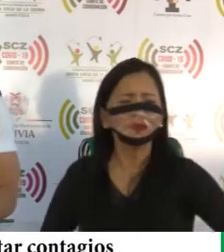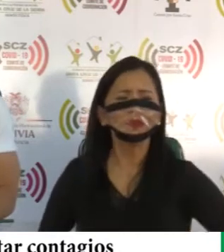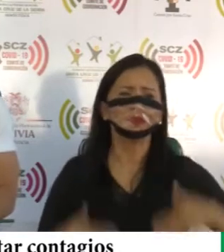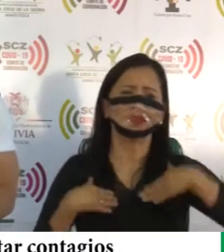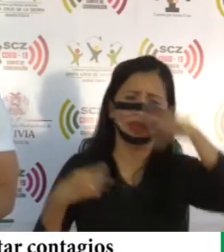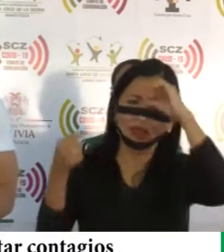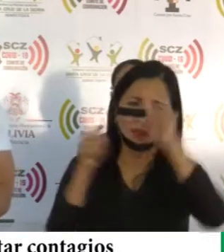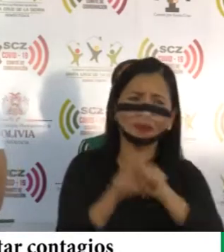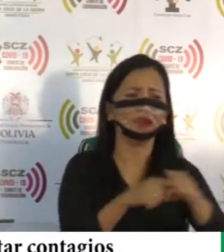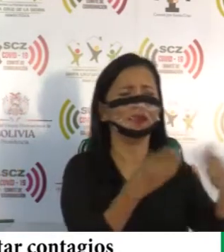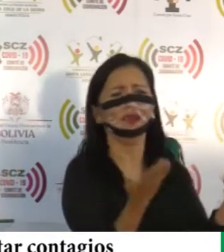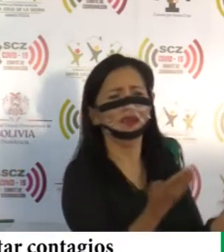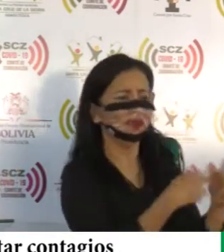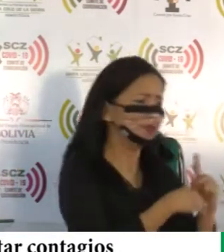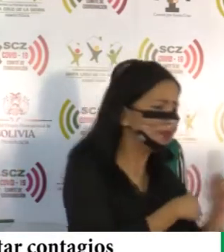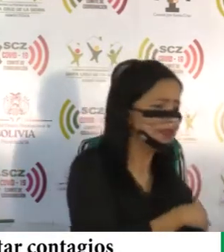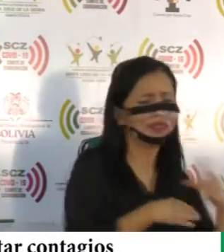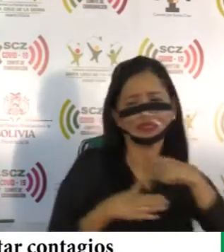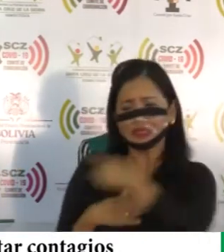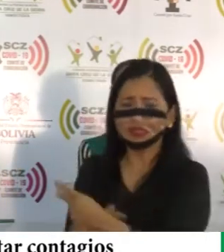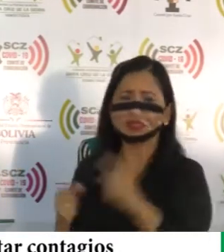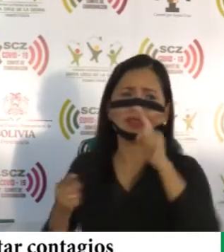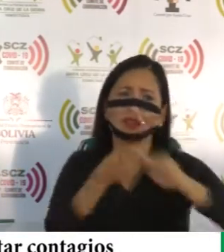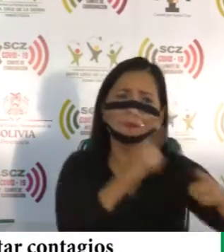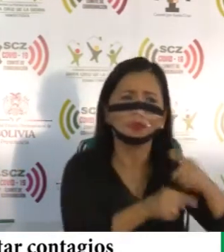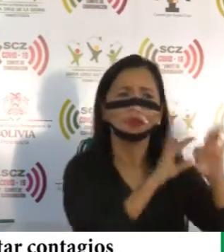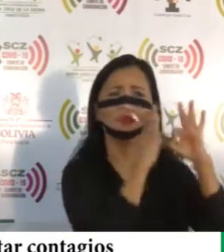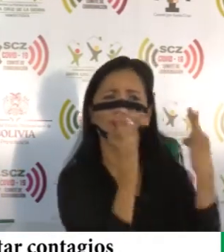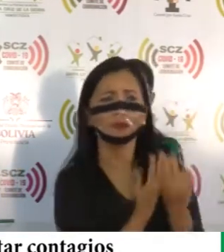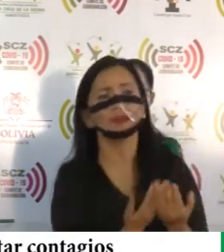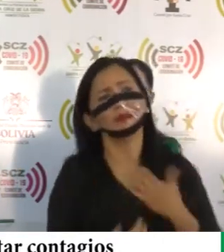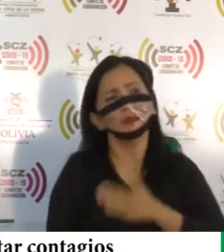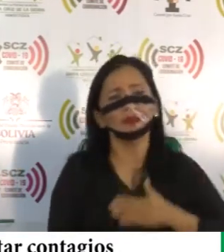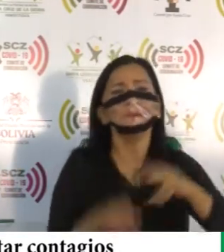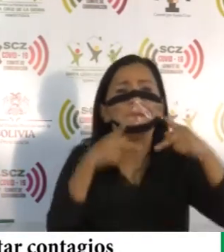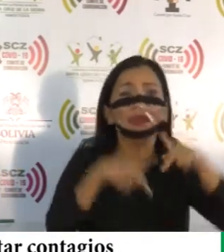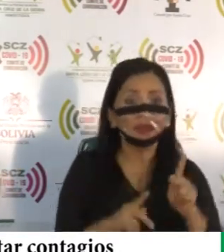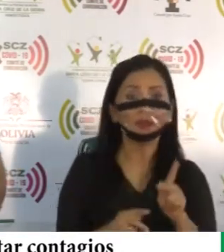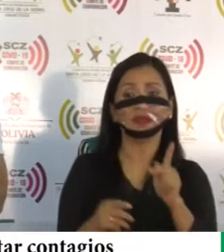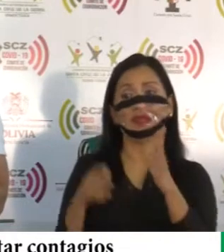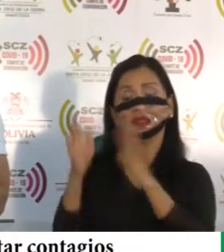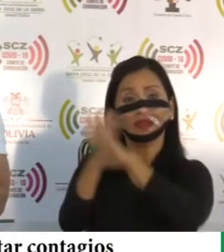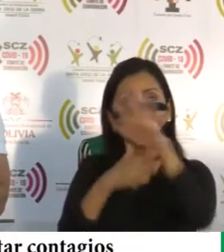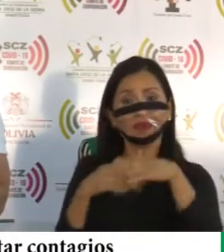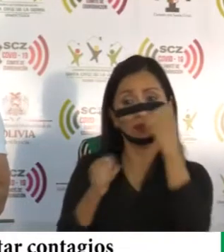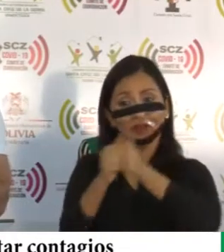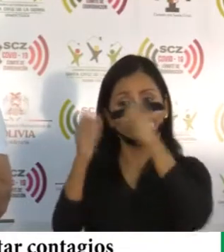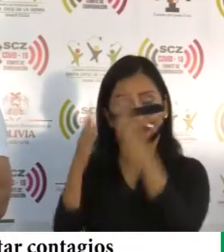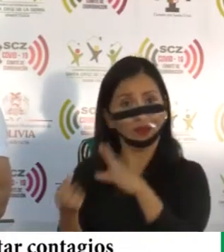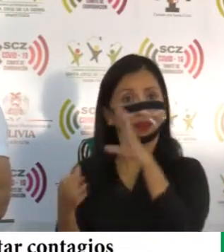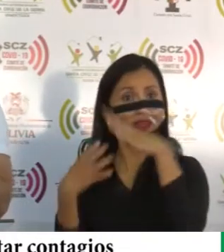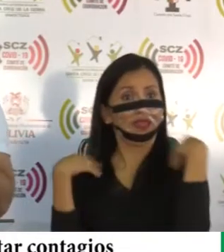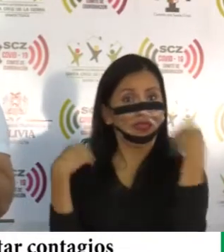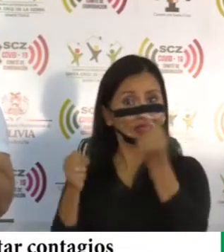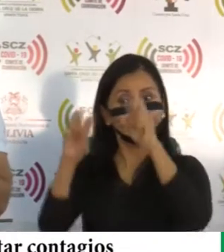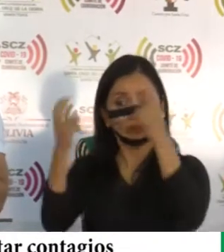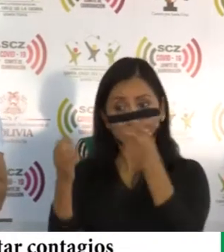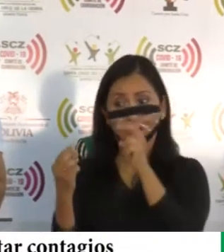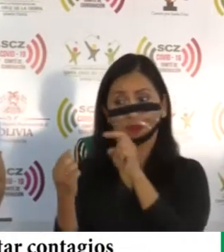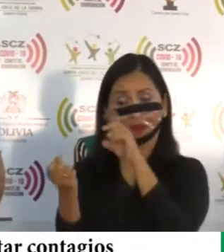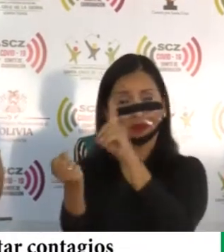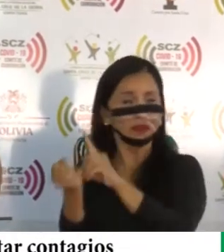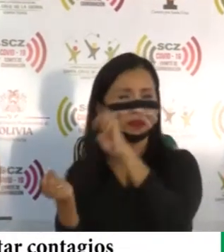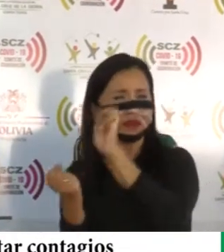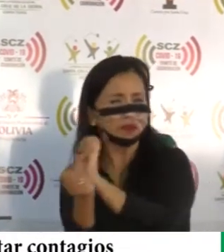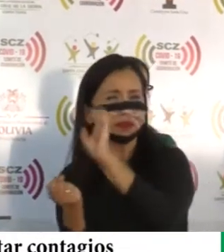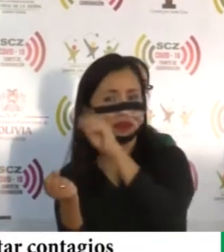hermano, nuestro vecino, nuestro amigo. Permitamos que los guerreros de la salud estén en la primera línea,